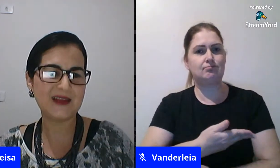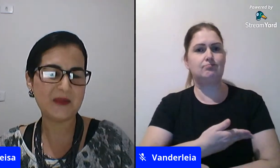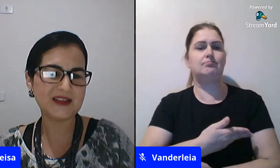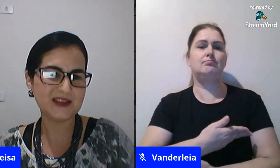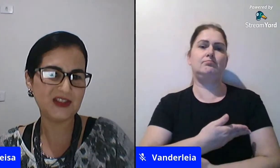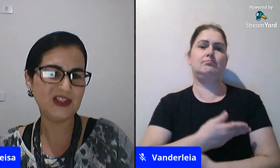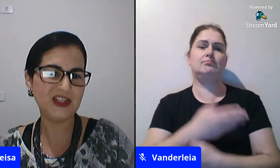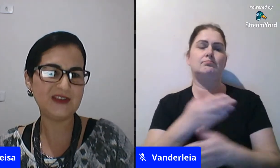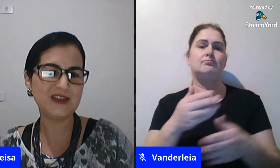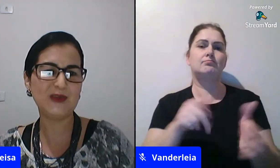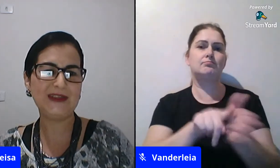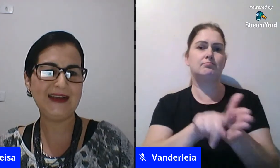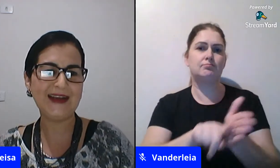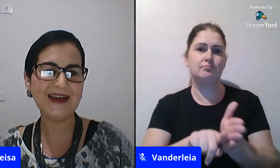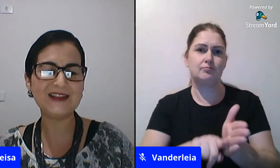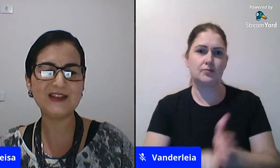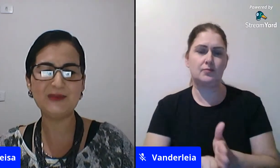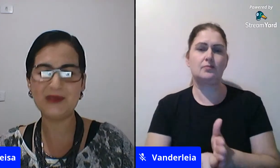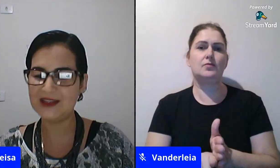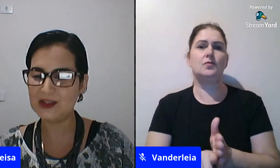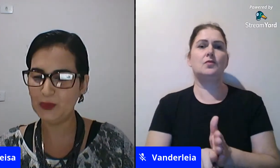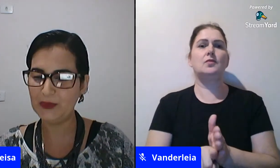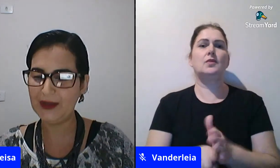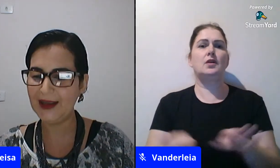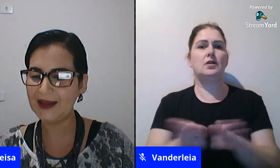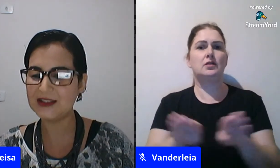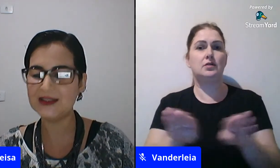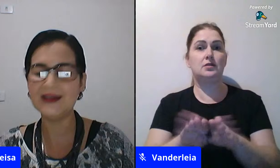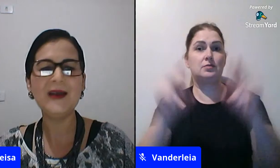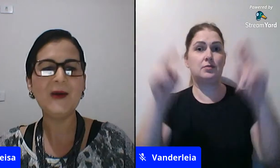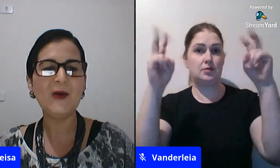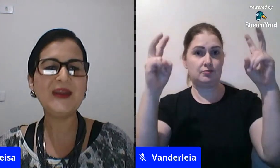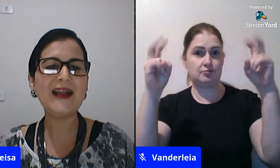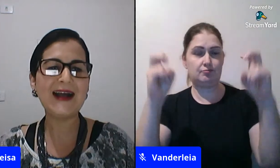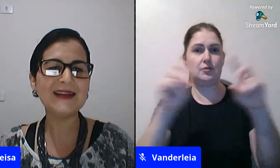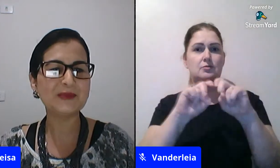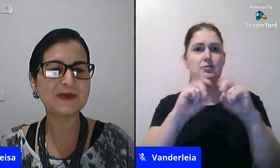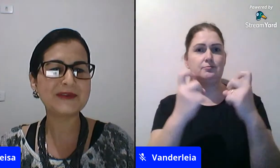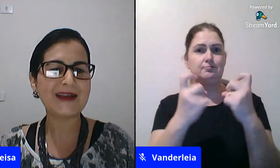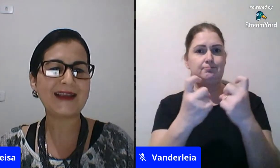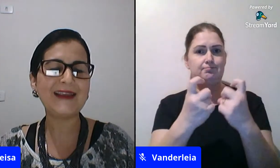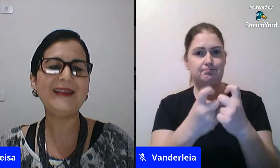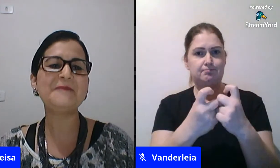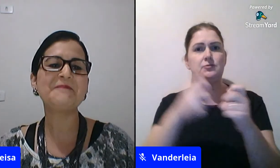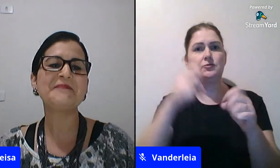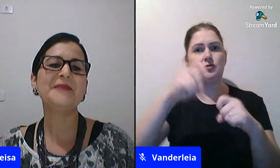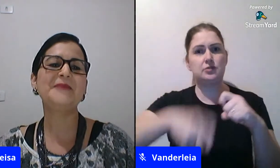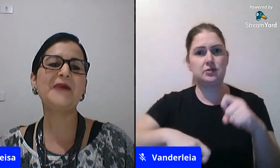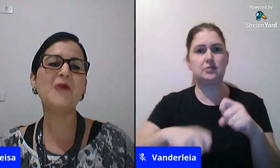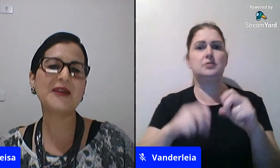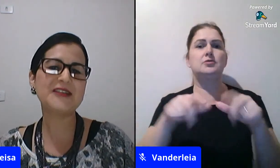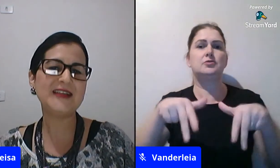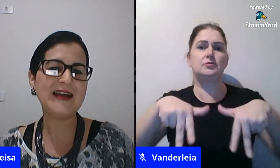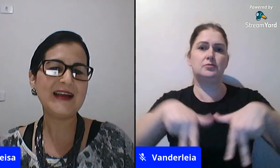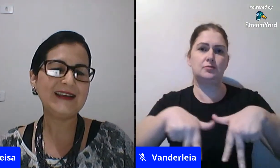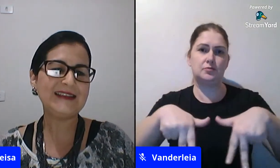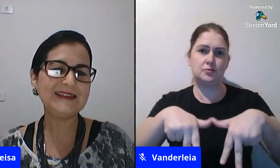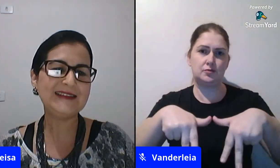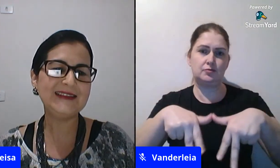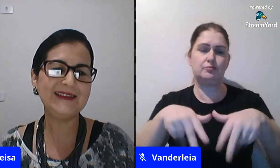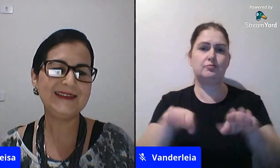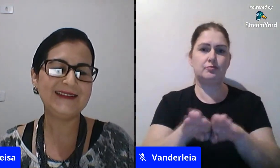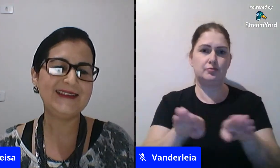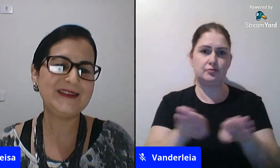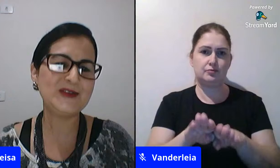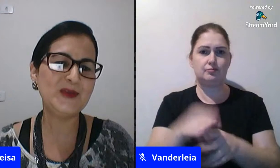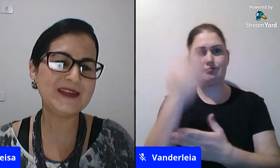também tratado essas temáticas de higiene e sexualidade, de presidente prudente. Obrigada por estar aqui para compartilhar